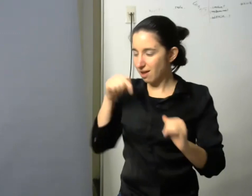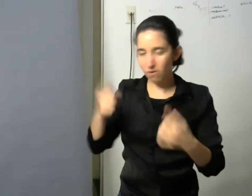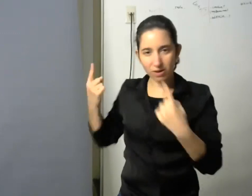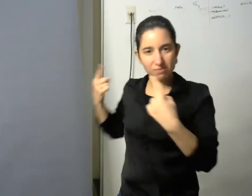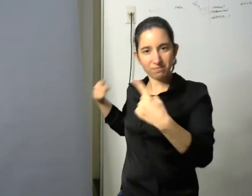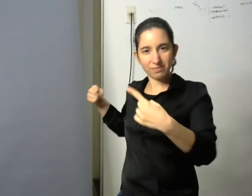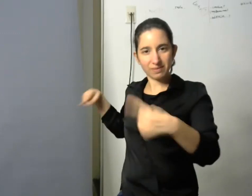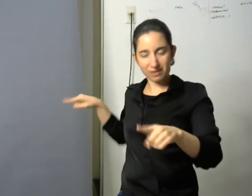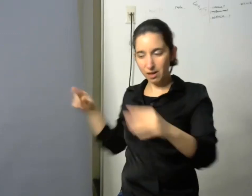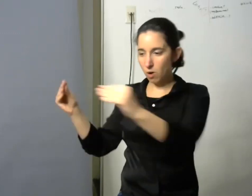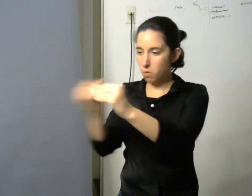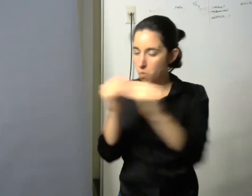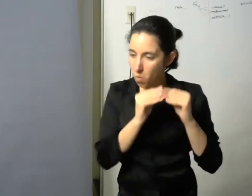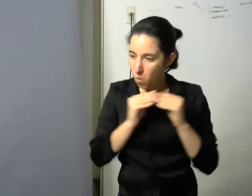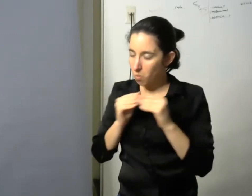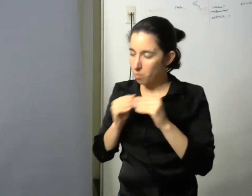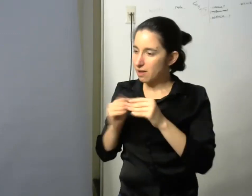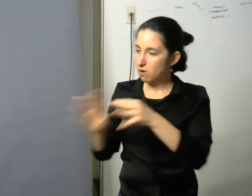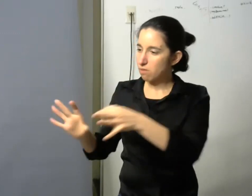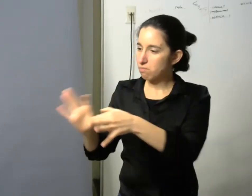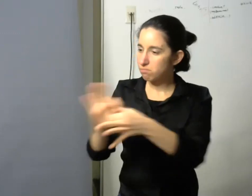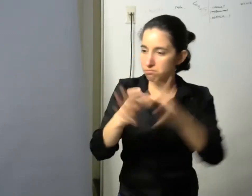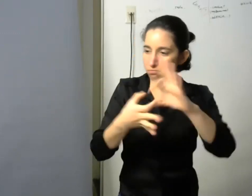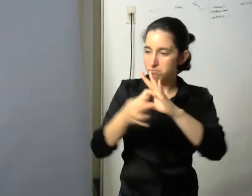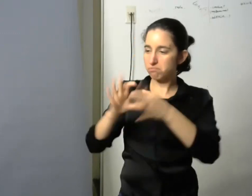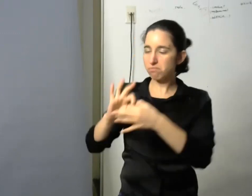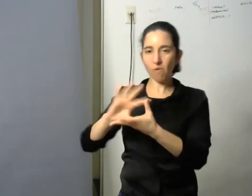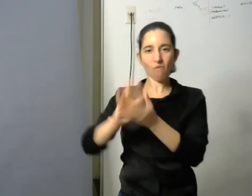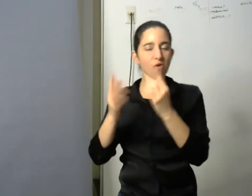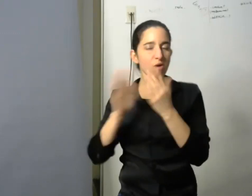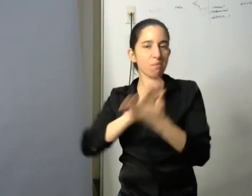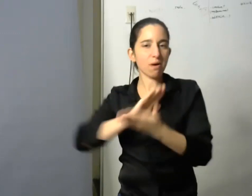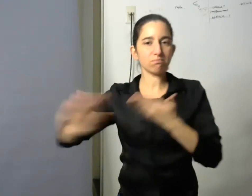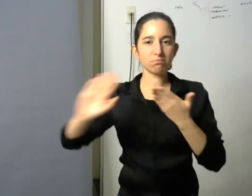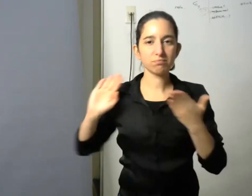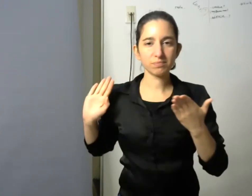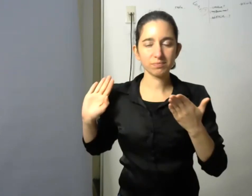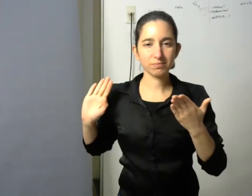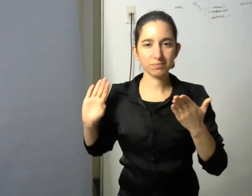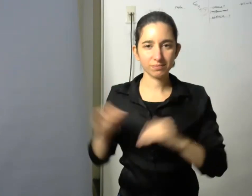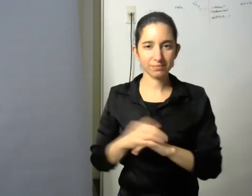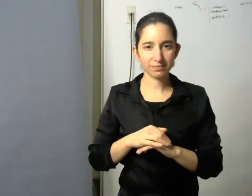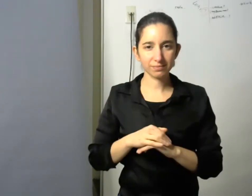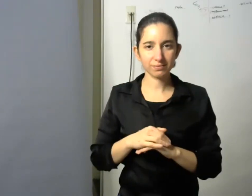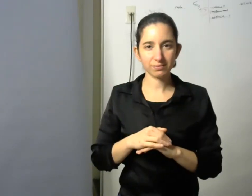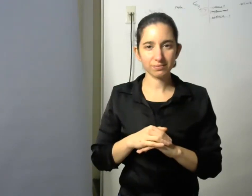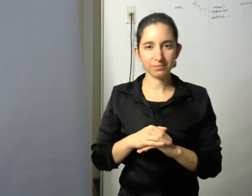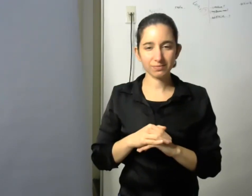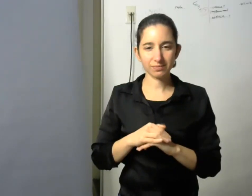compañeros porque había una actitud de competencia